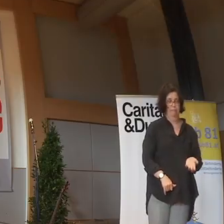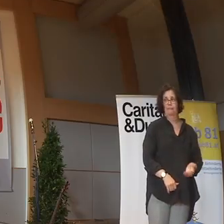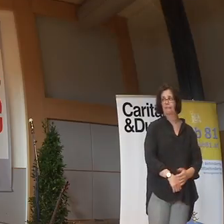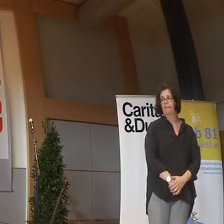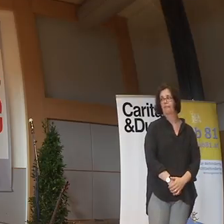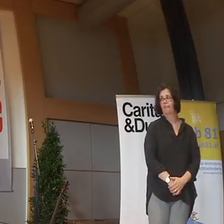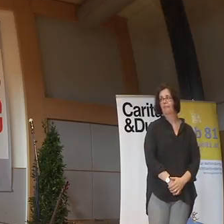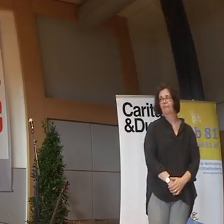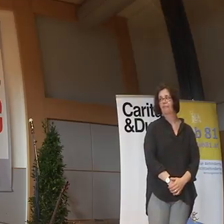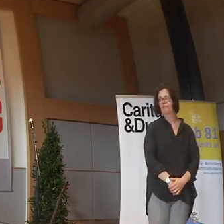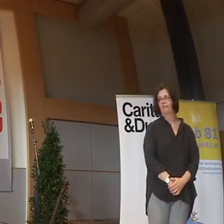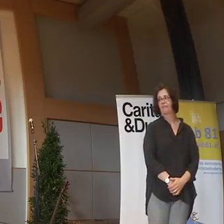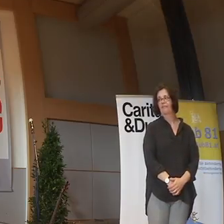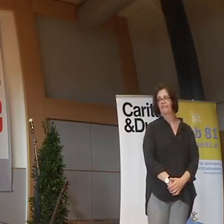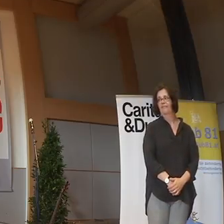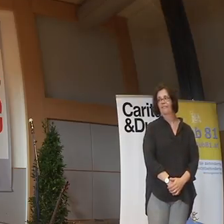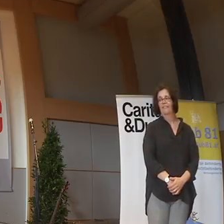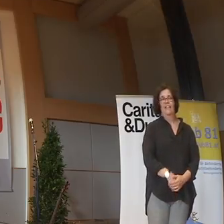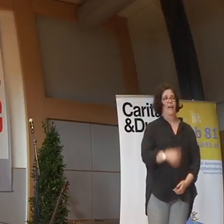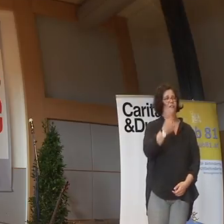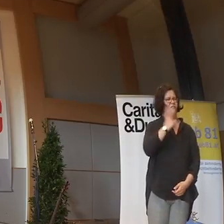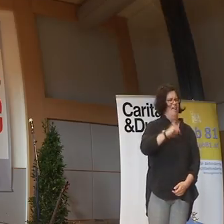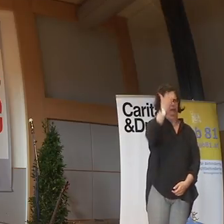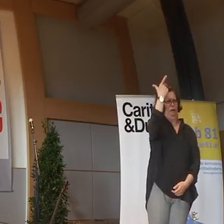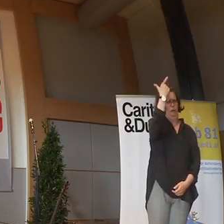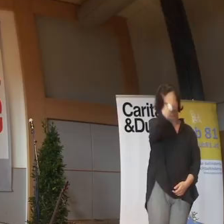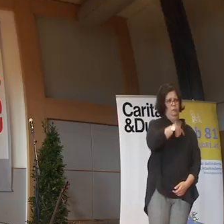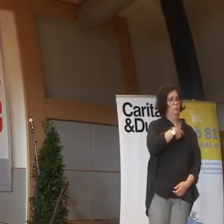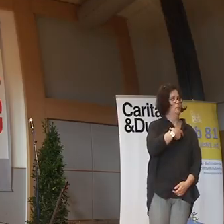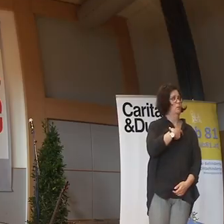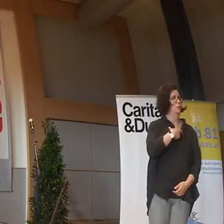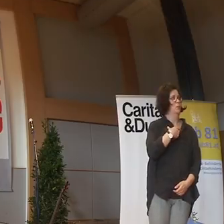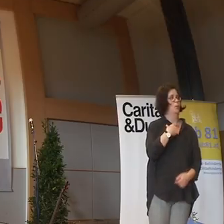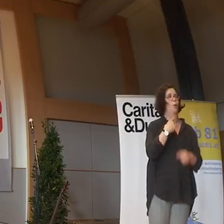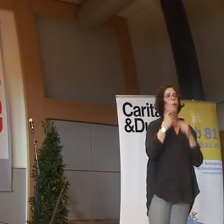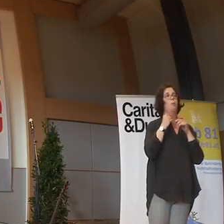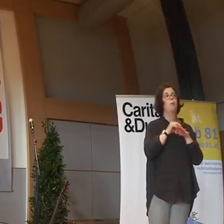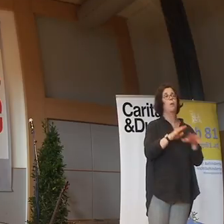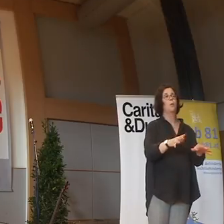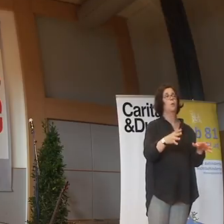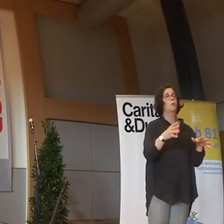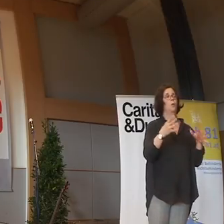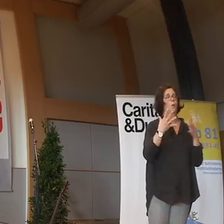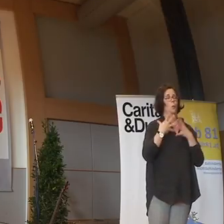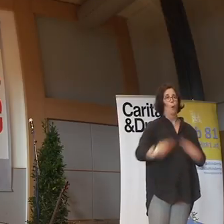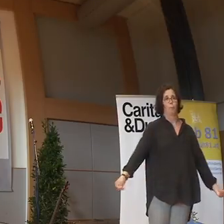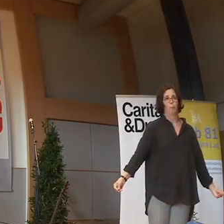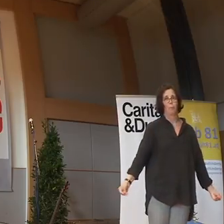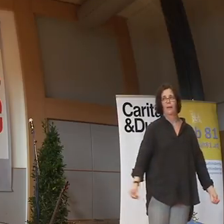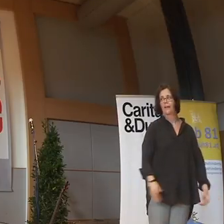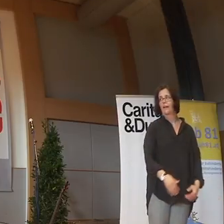In dem Moment weiß, das gesamte Blut ihres Körpers entfleucht.